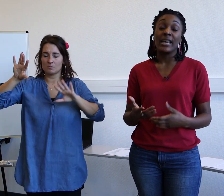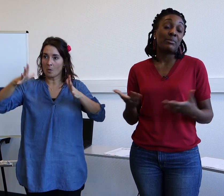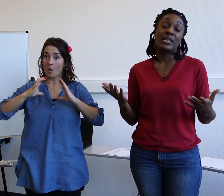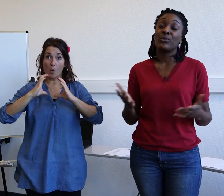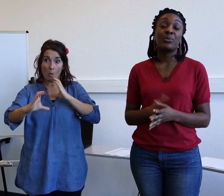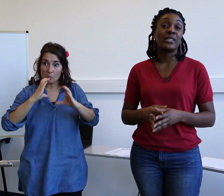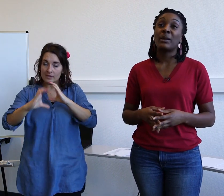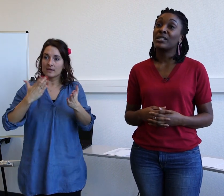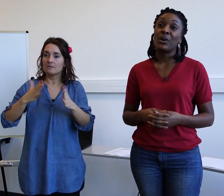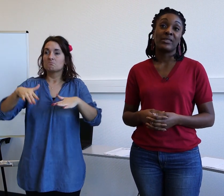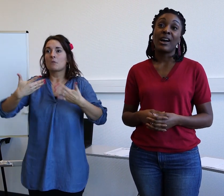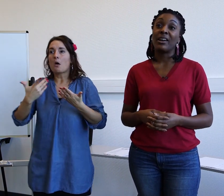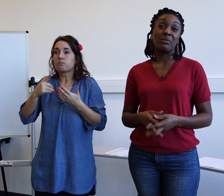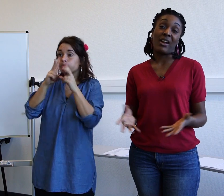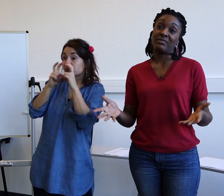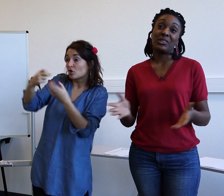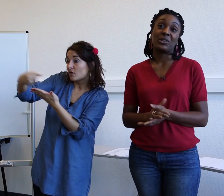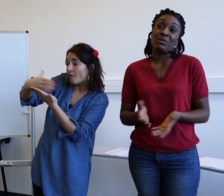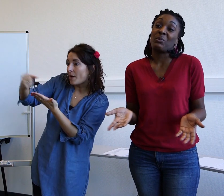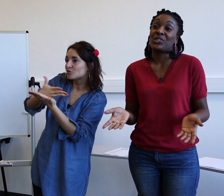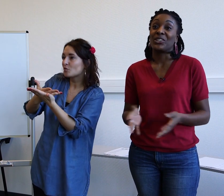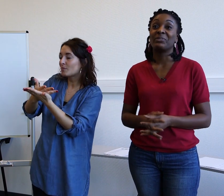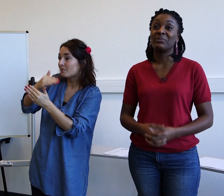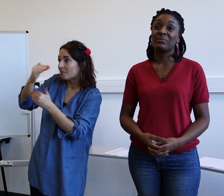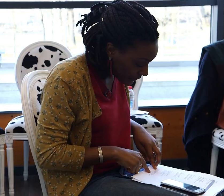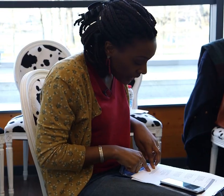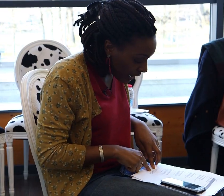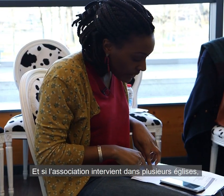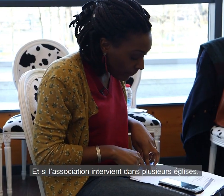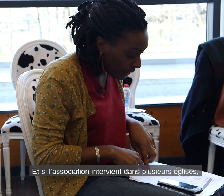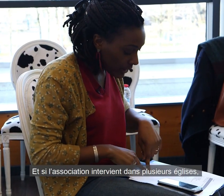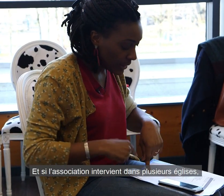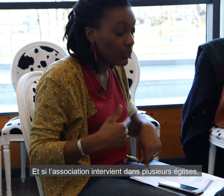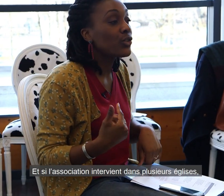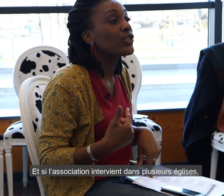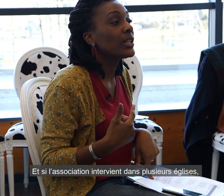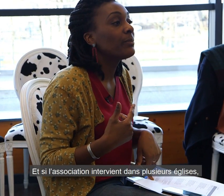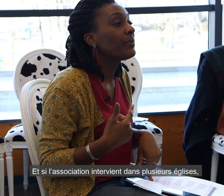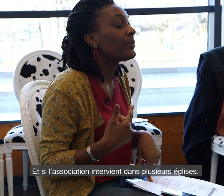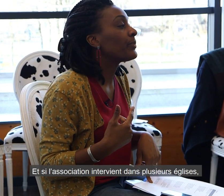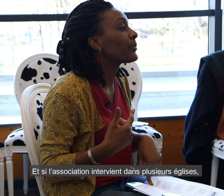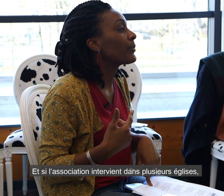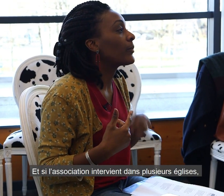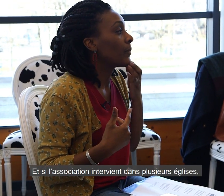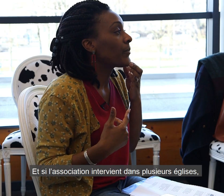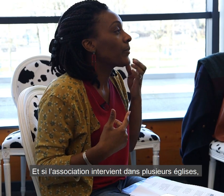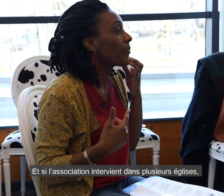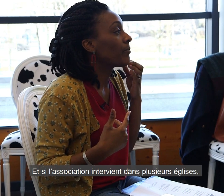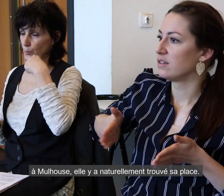Puis c'est venu petit à petit comme ça. Et voilà, j'en ai fait mon métier. Et si l'association intervient dans plusieurs églises, à Mulhouse,